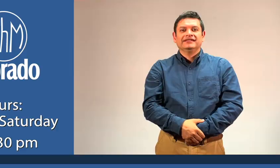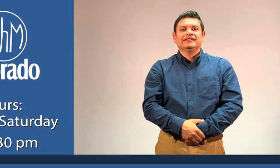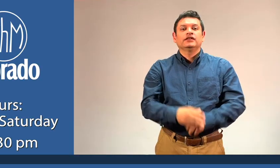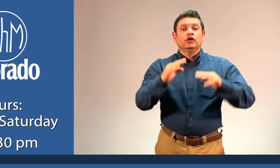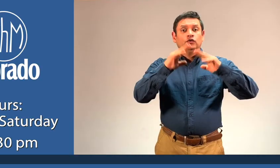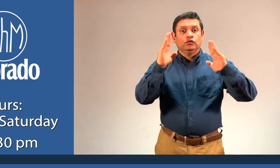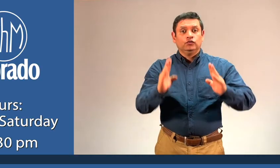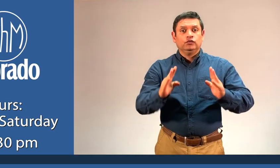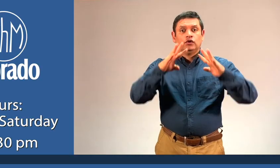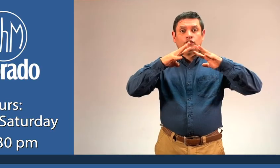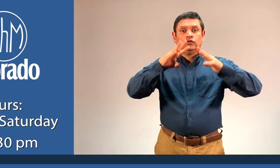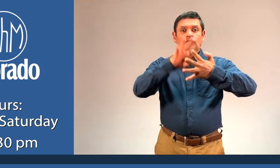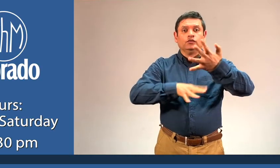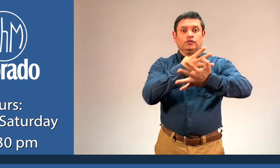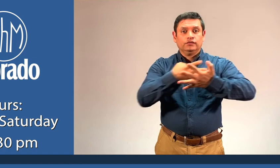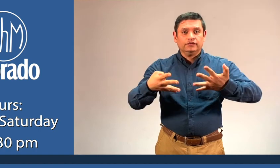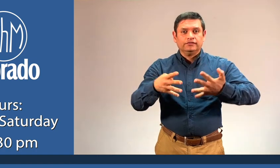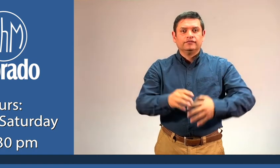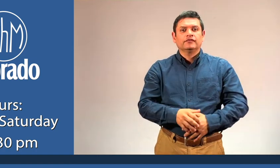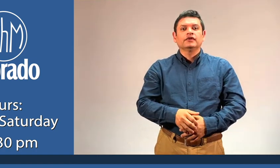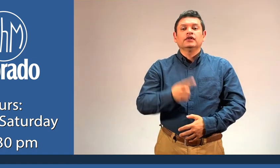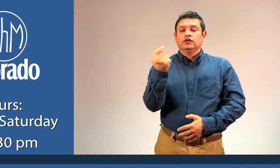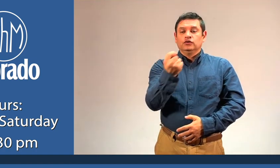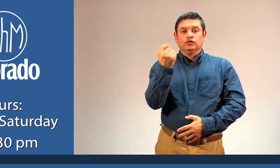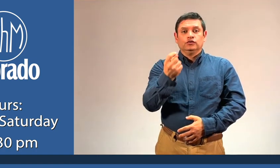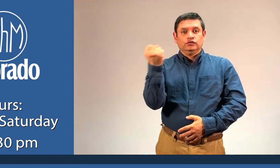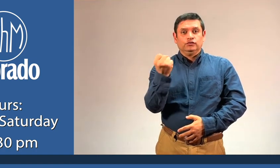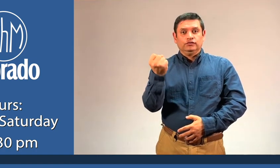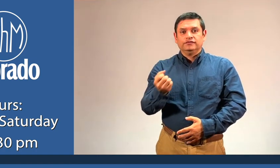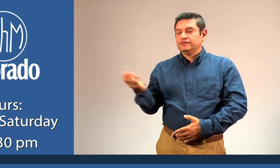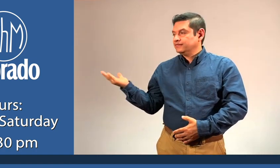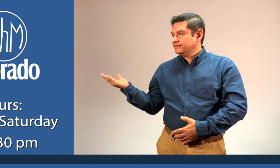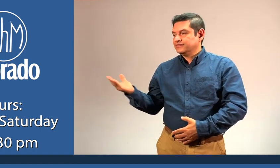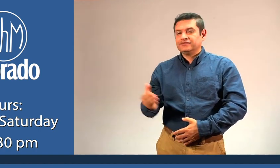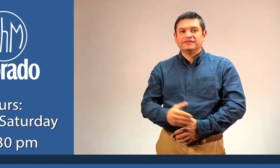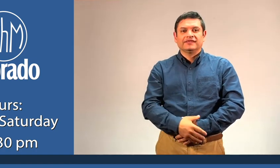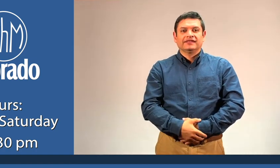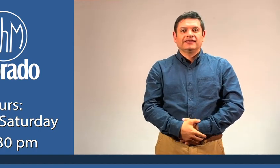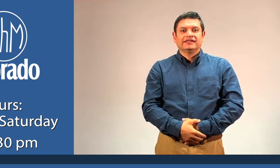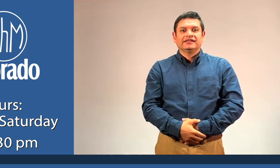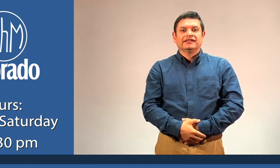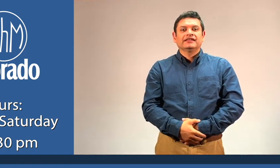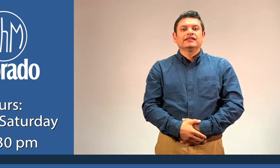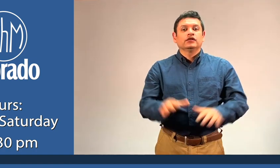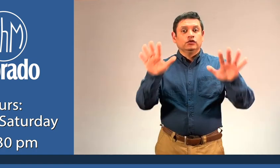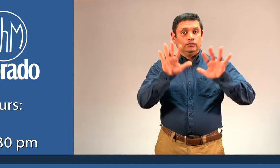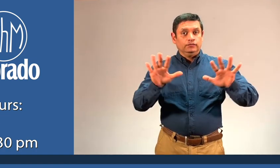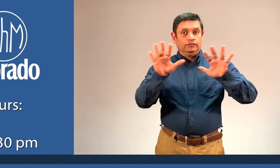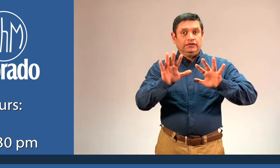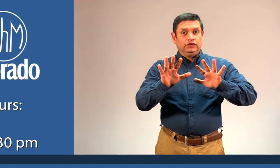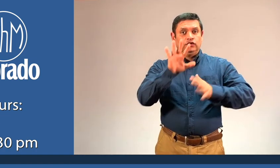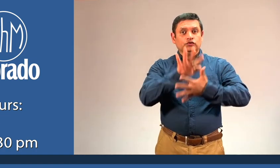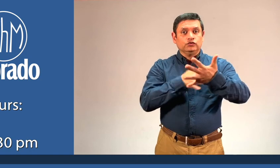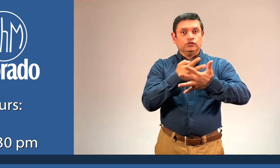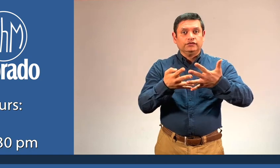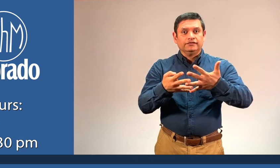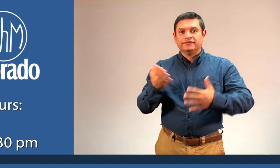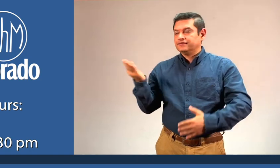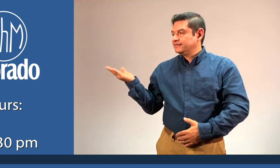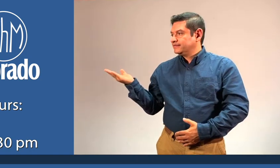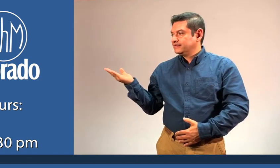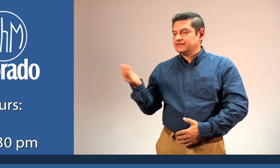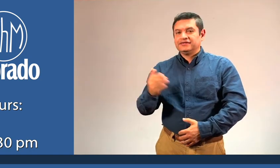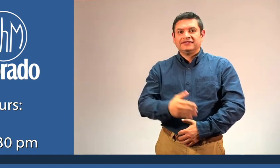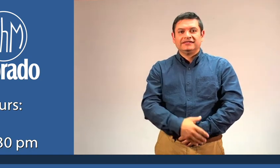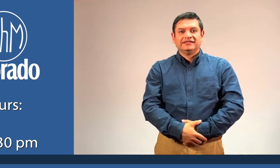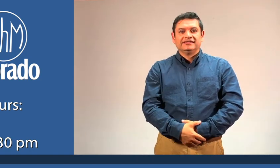The visiting hours of the museum is Tuesday through Saturday from 10 a.m. to 6.30 p.m., and Sundays from